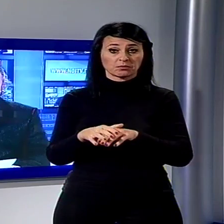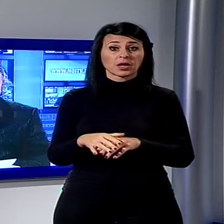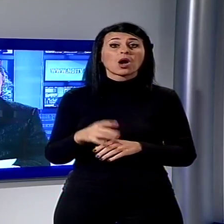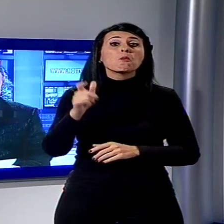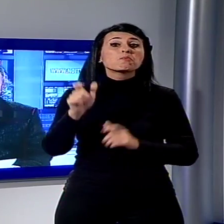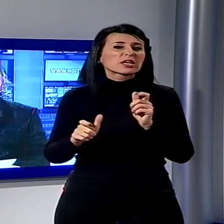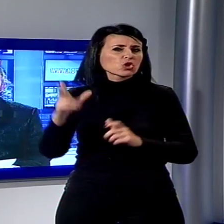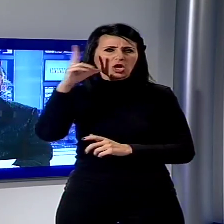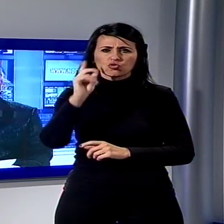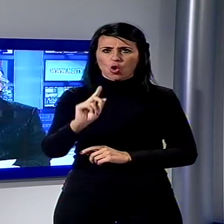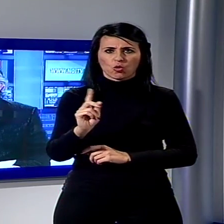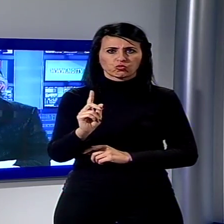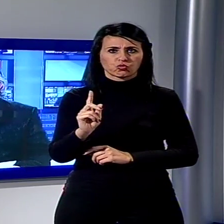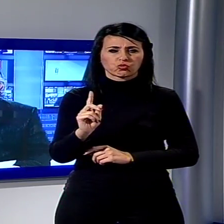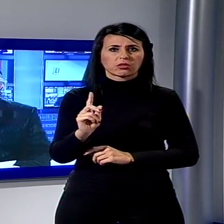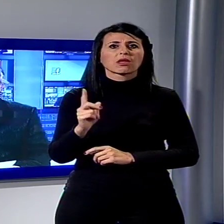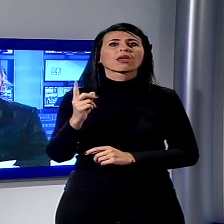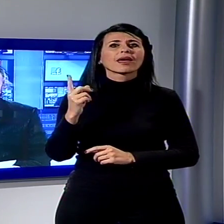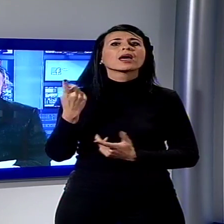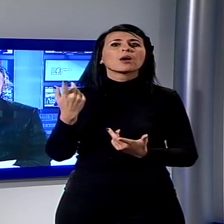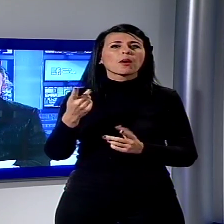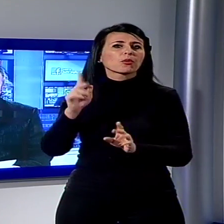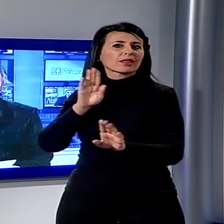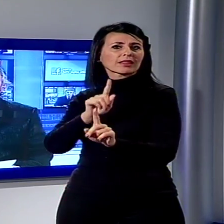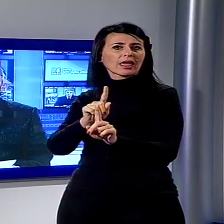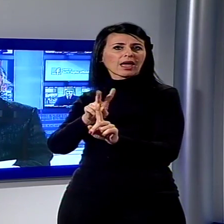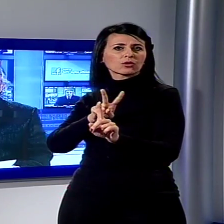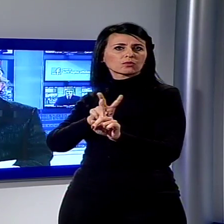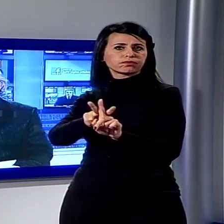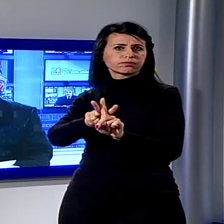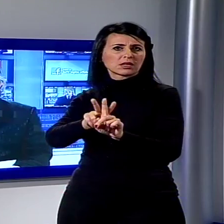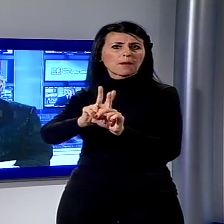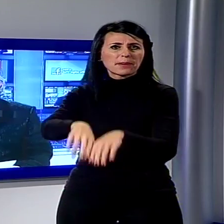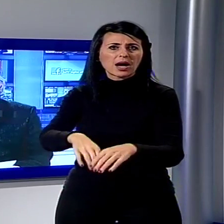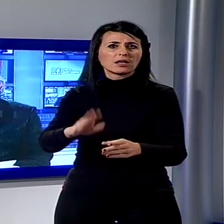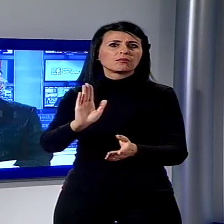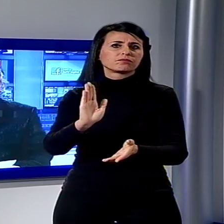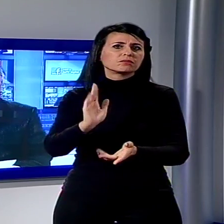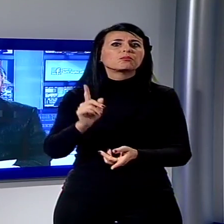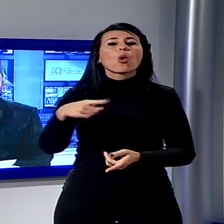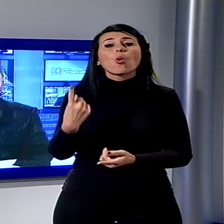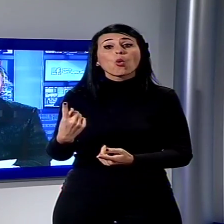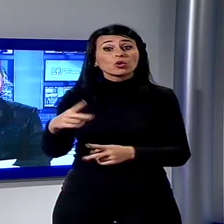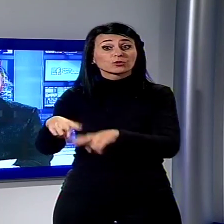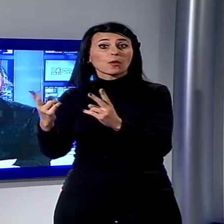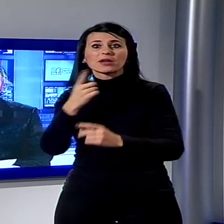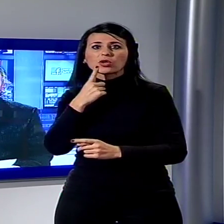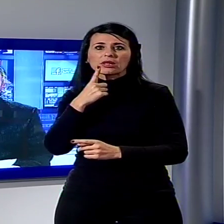fuggiti nella vicina Pineta. Uno dei presunti aggressori, un extra comunitario, stato rintracciato e fermato dagli agenti del commissariato di polizia.